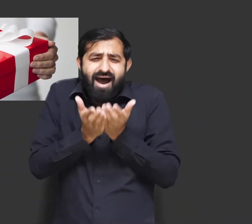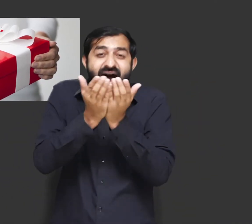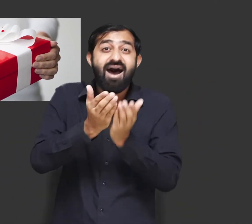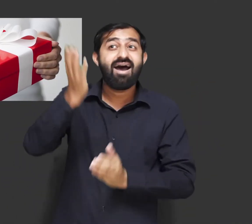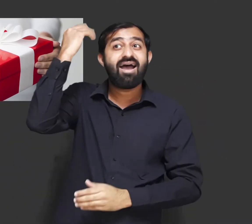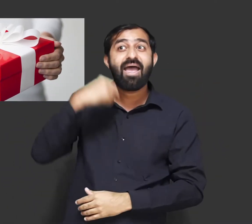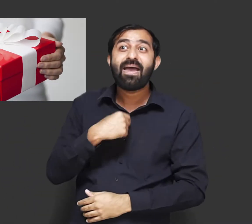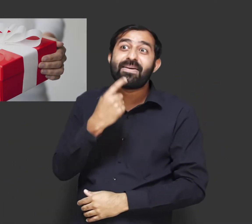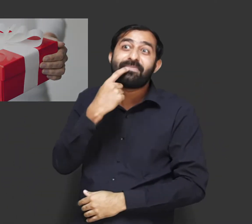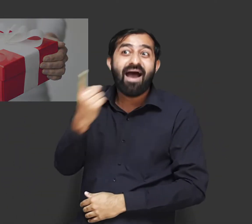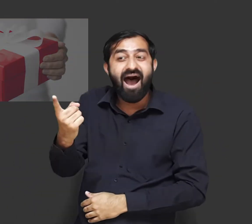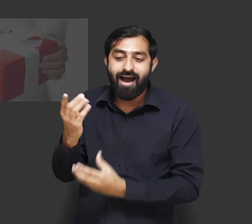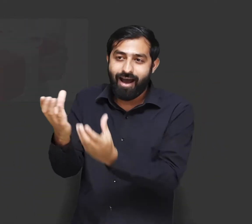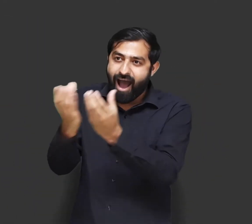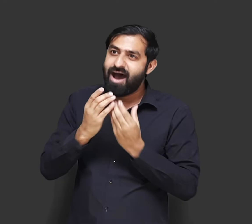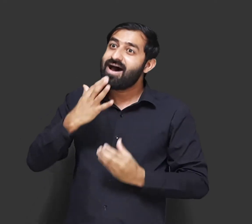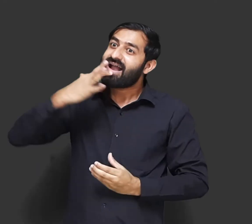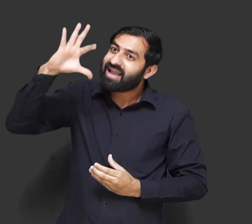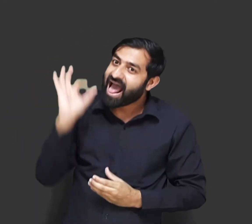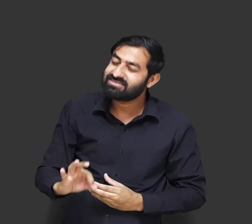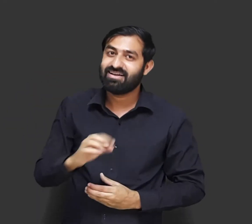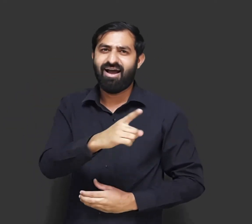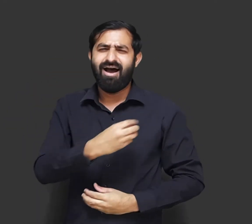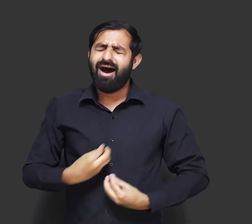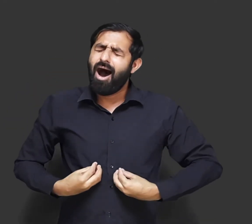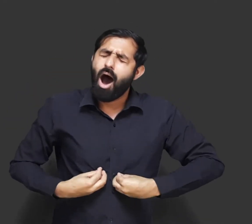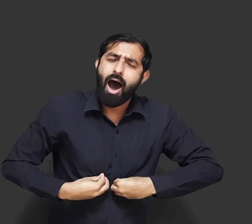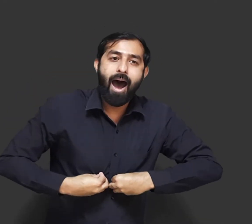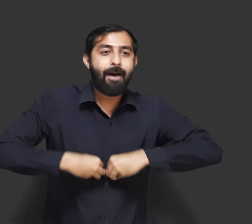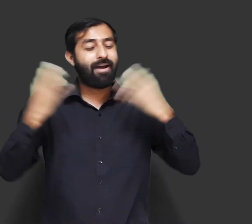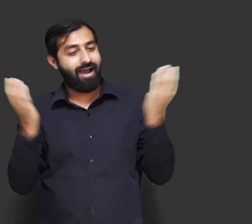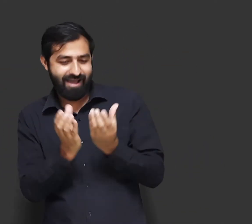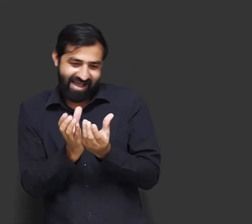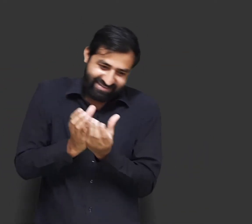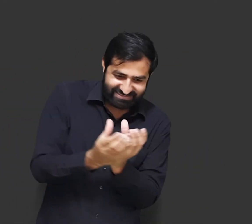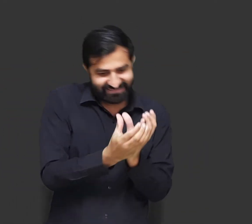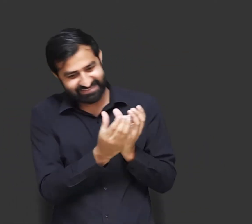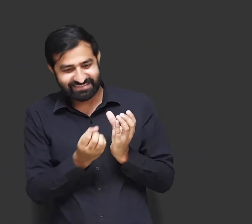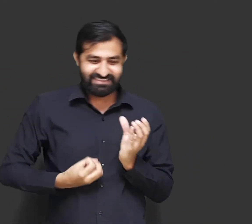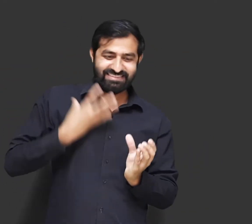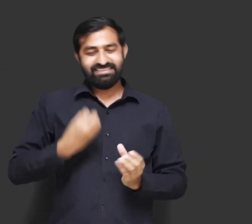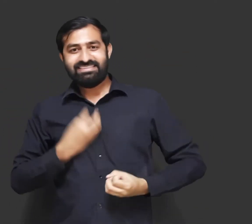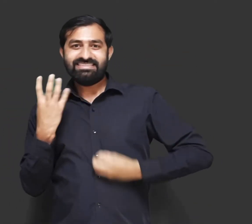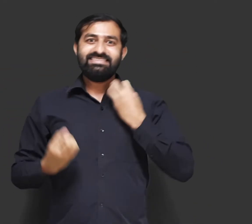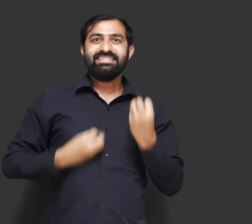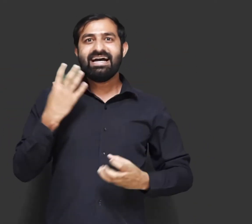उपहार खोला और नौका देखकर अपने पिता से कहा मैंने आपसे कहा था और आप सच में ले आए इसे देखकर मुझे बहुत खुशी हो रही है